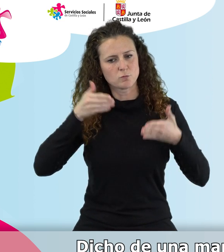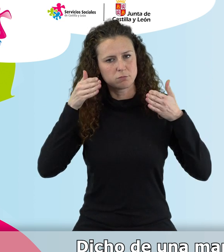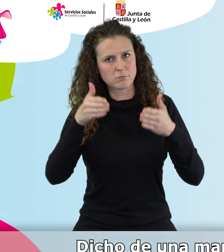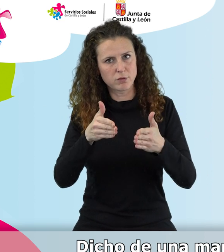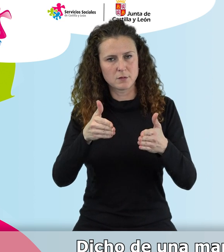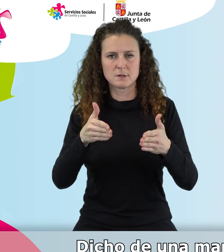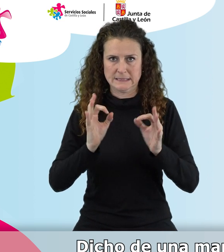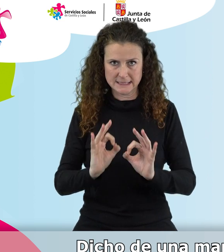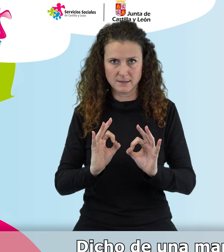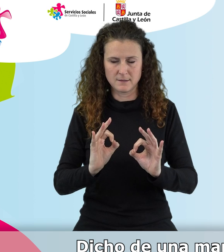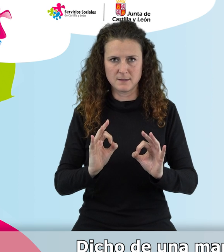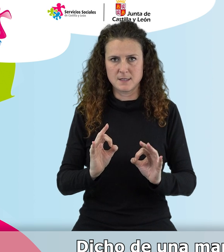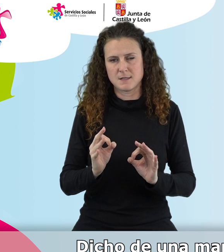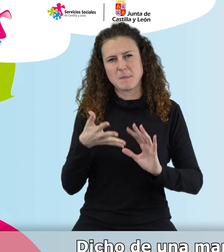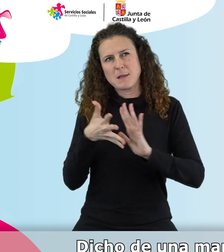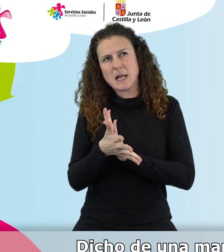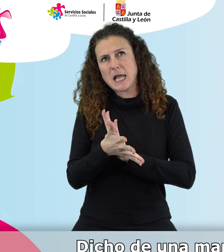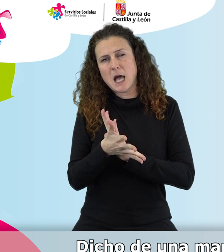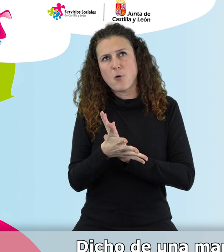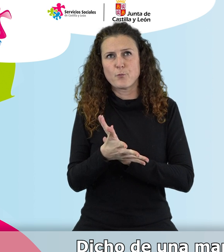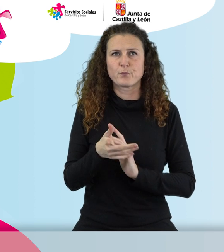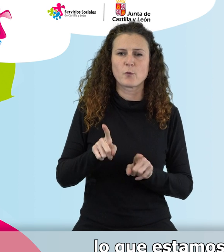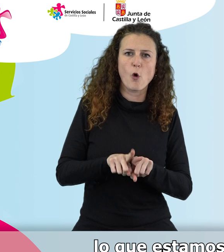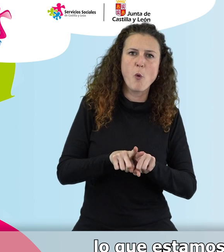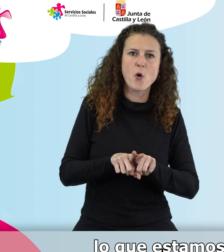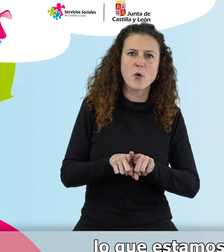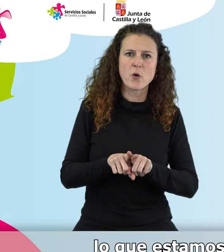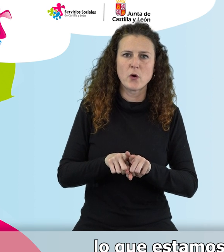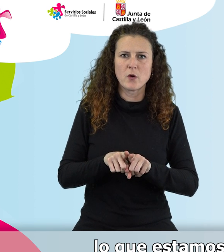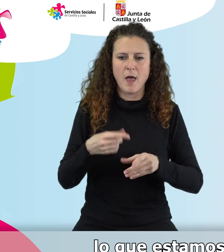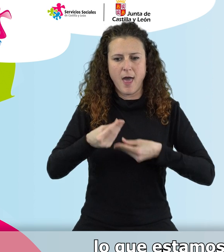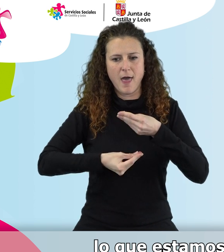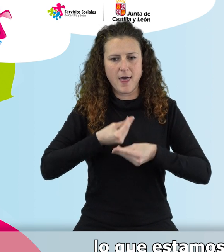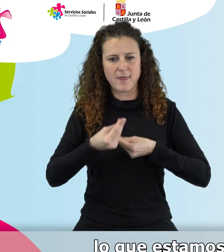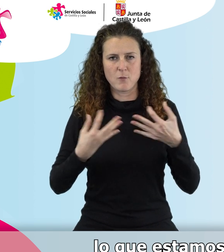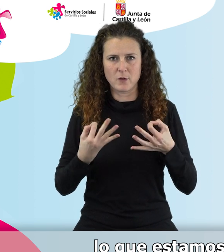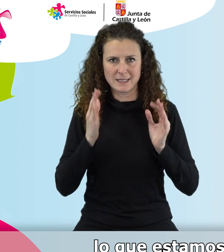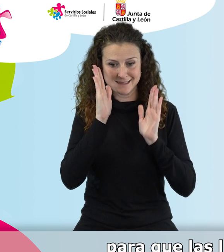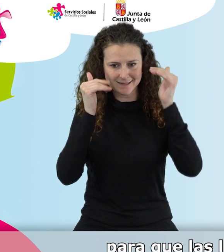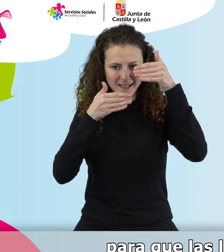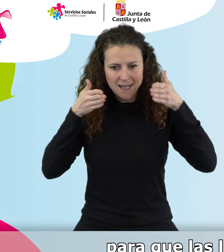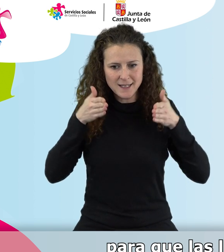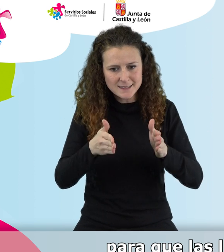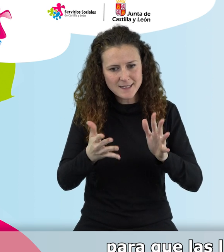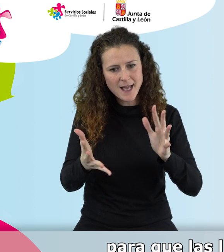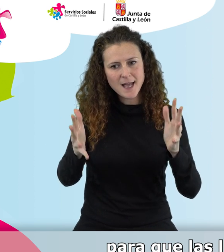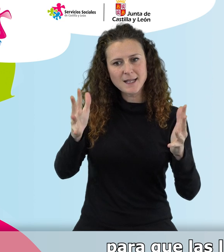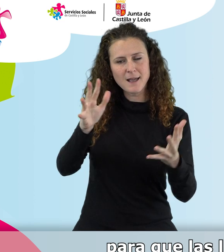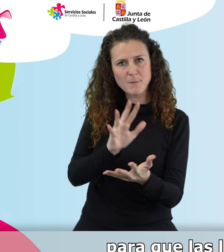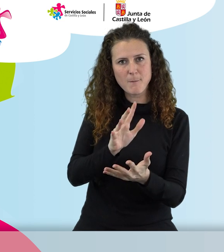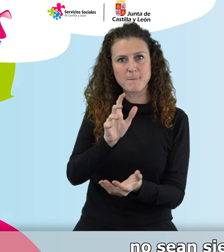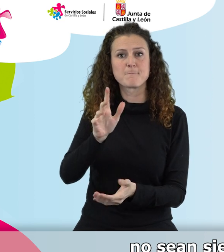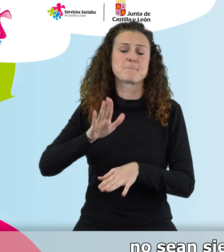Dicho de una manera rápida, pero gráfica, lo que estamos haciendo es reorientar la teleasistencia para que las llamadas de los